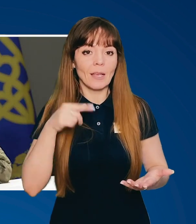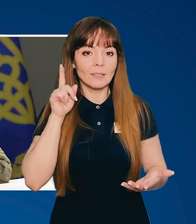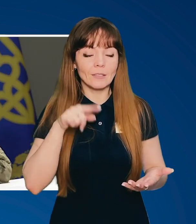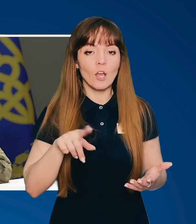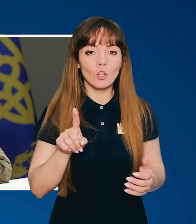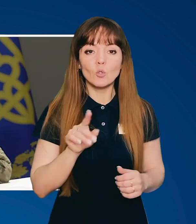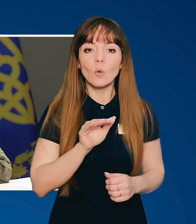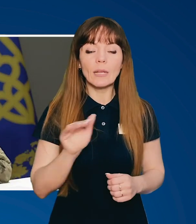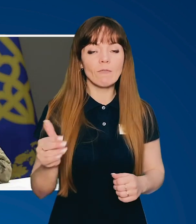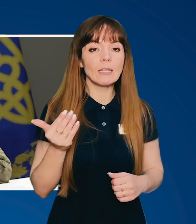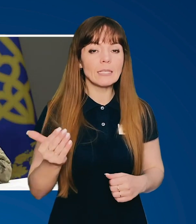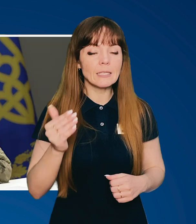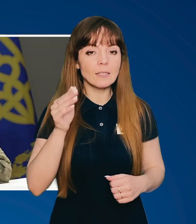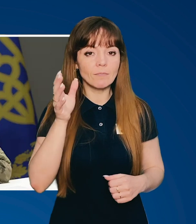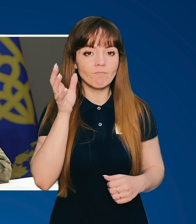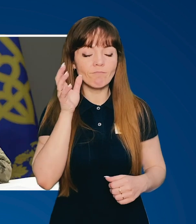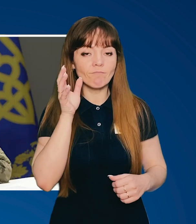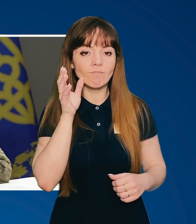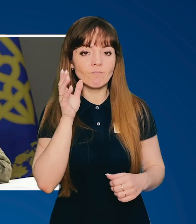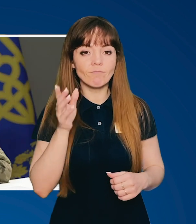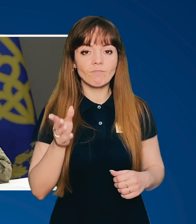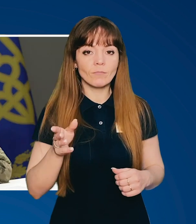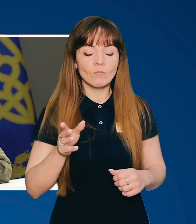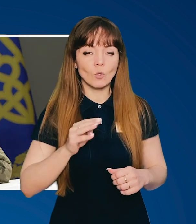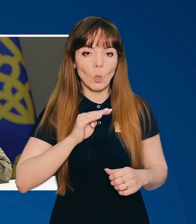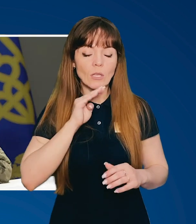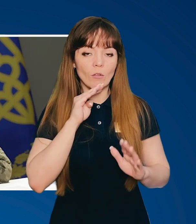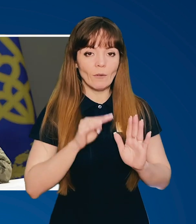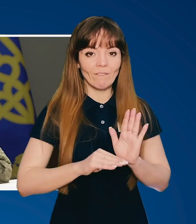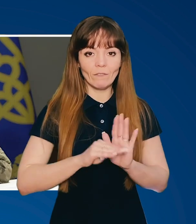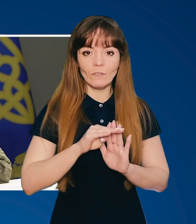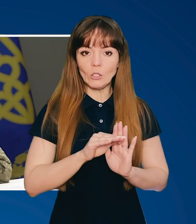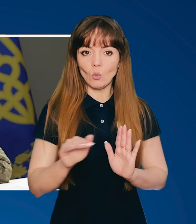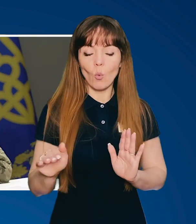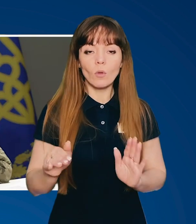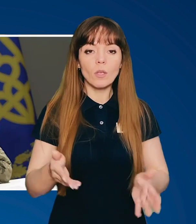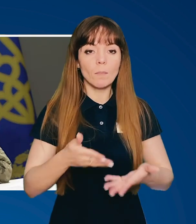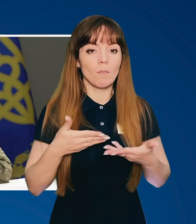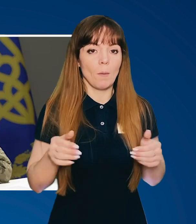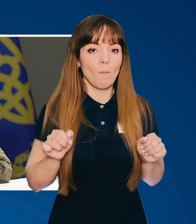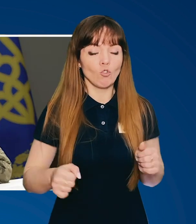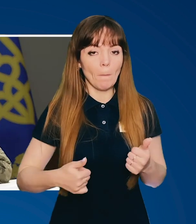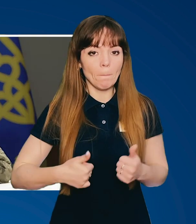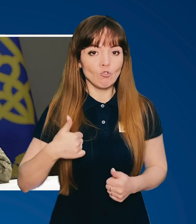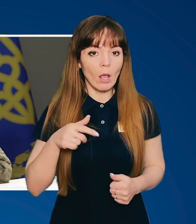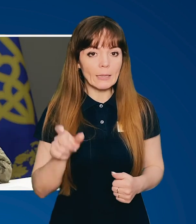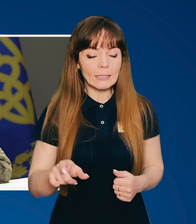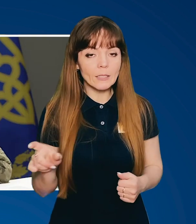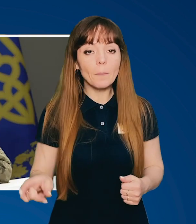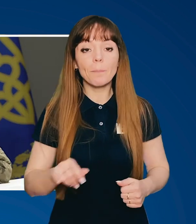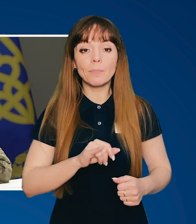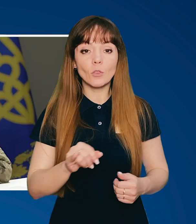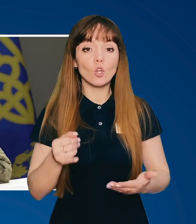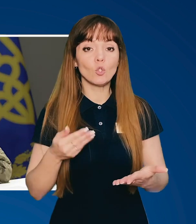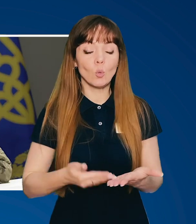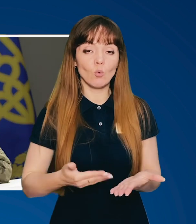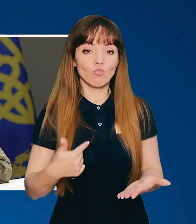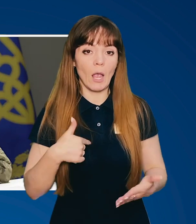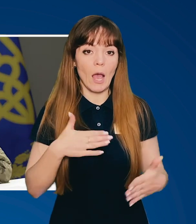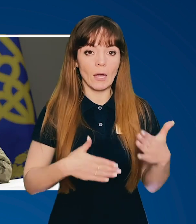Я знаю, що рівень їх знань достатньо високий. Ми можемо пишатися і тож я